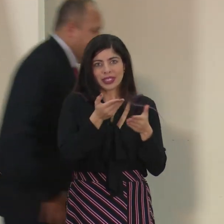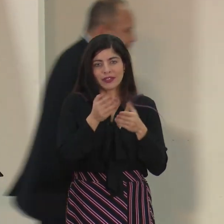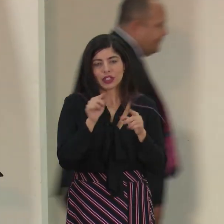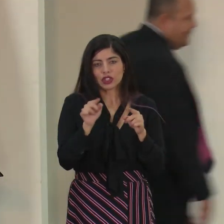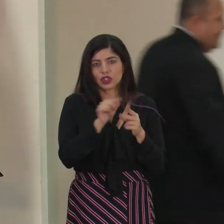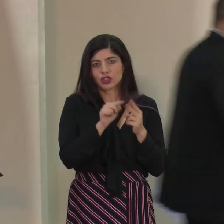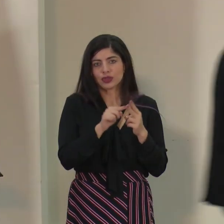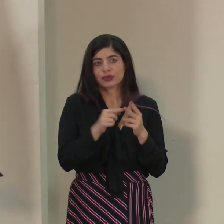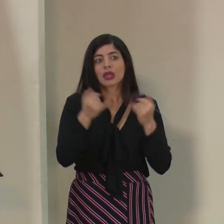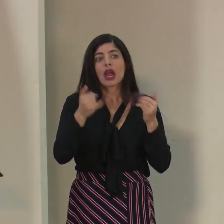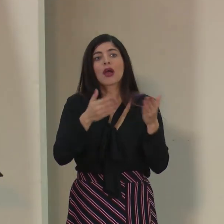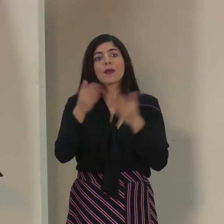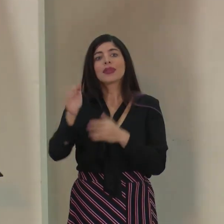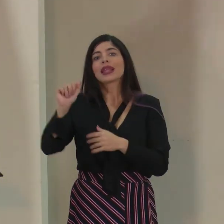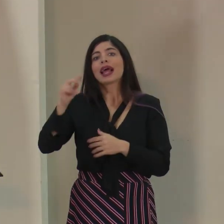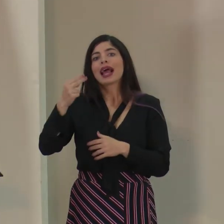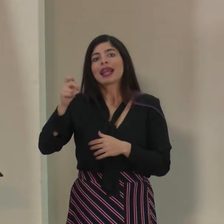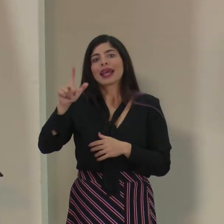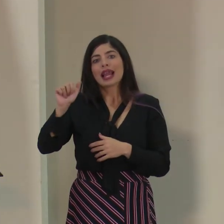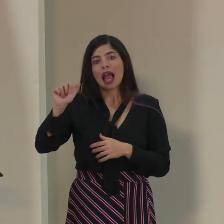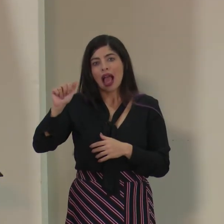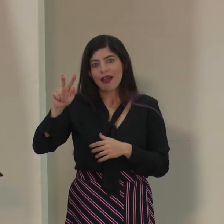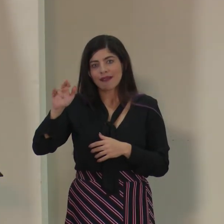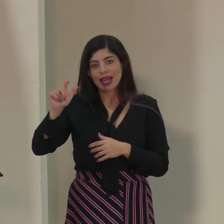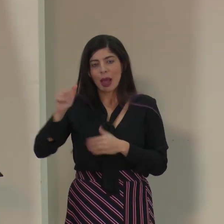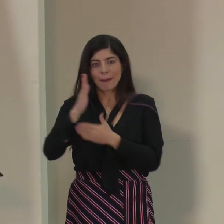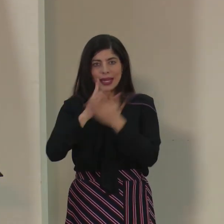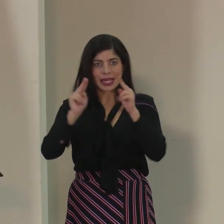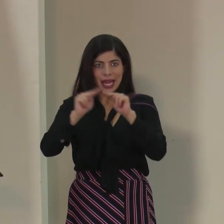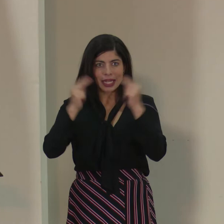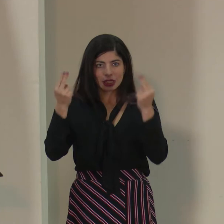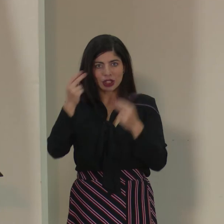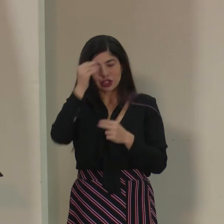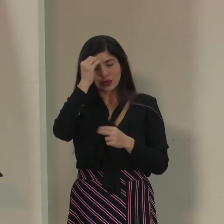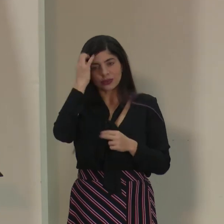con Ángela Ávalos, del periódico La Nación. Aquí le paso el micrófono.